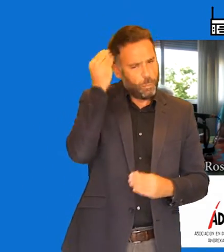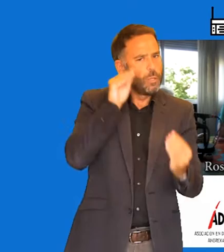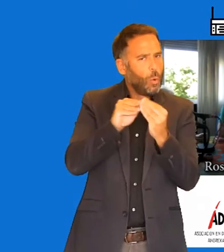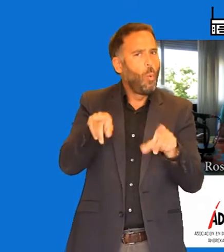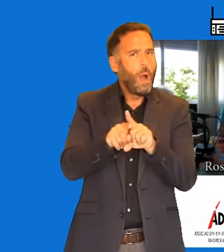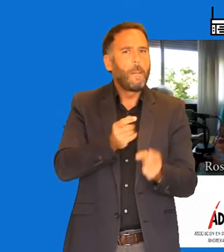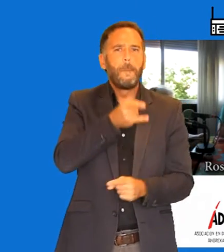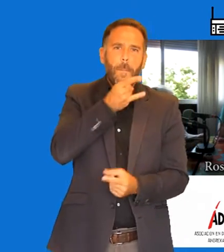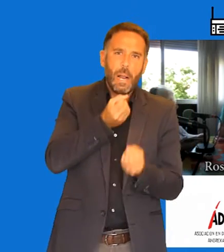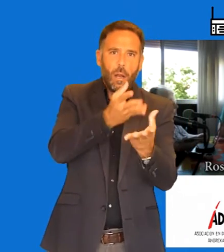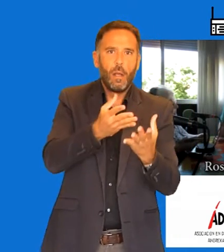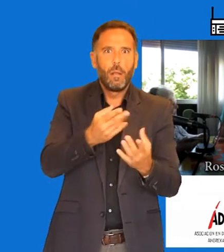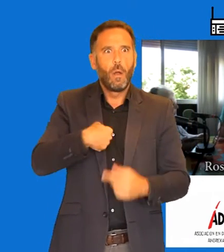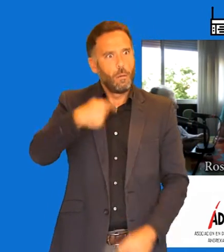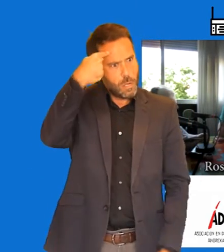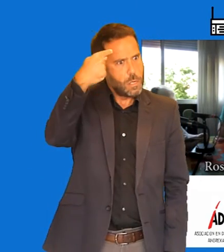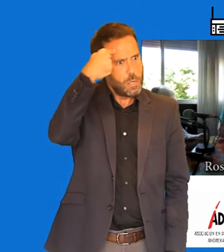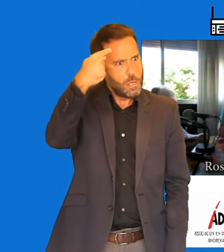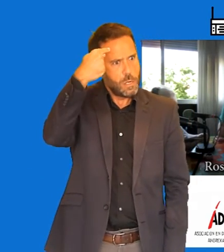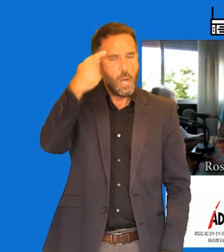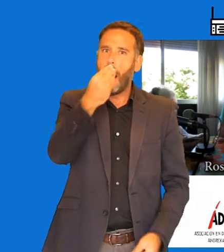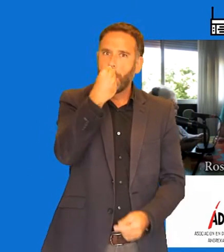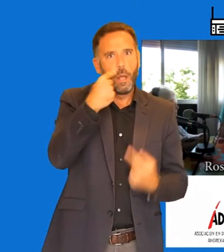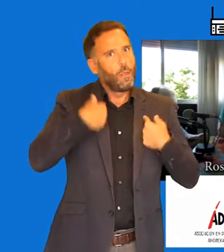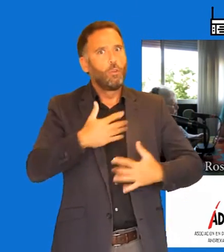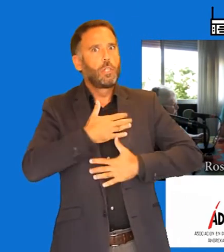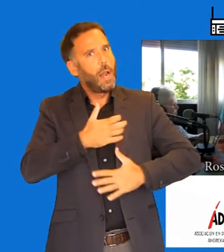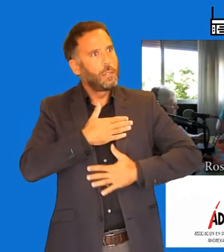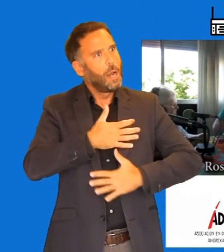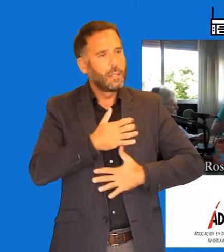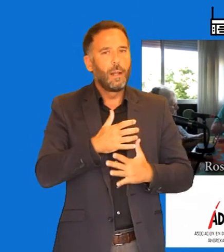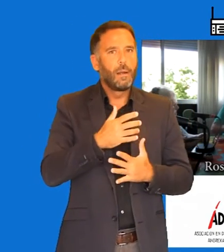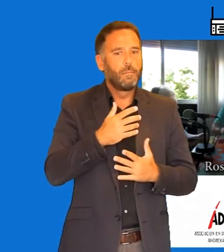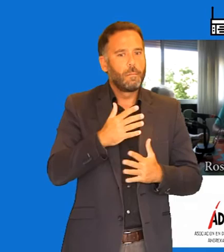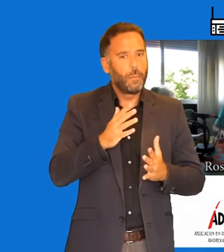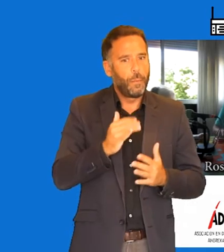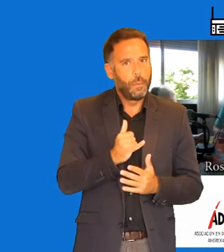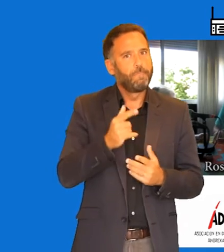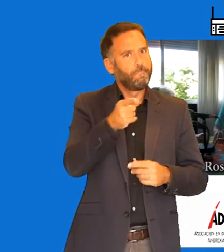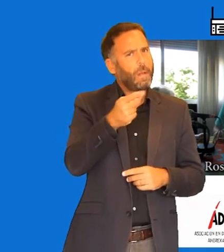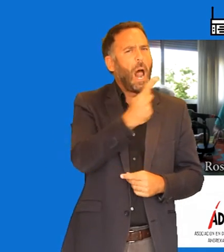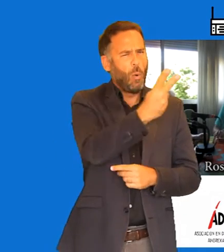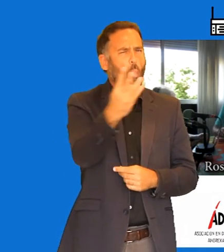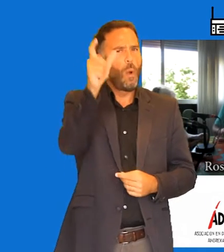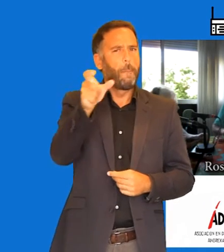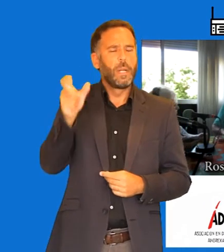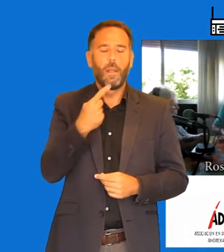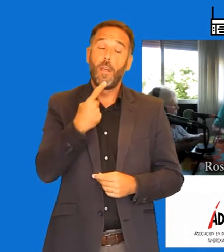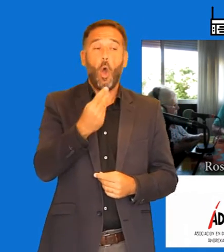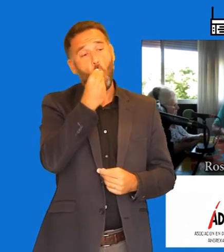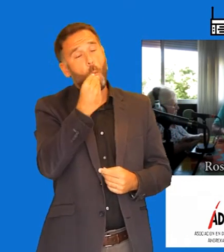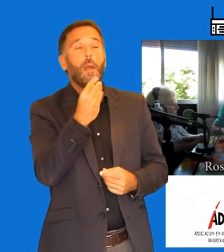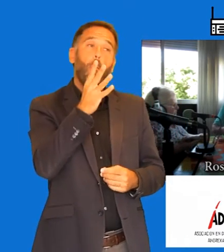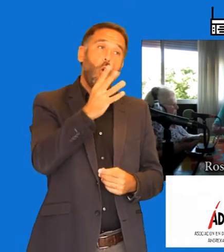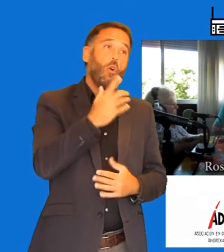Y nos obsesionamos con la alimentación sana, con que esto es muy sano. Y mucha gente se nota que dicen que no, hay que comer esto porque es sano, pero